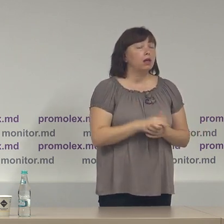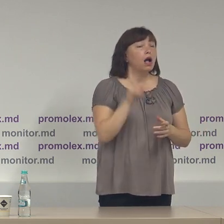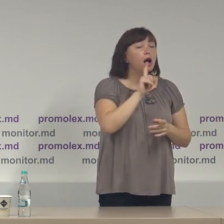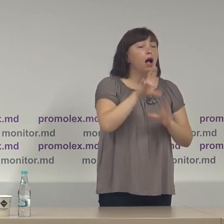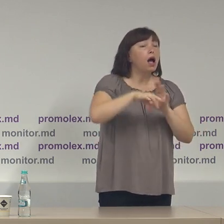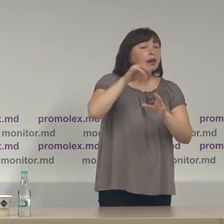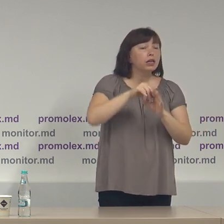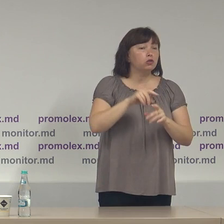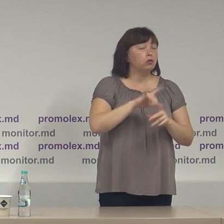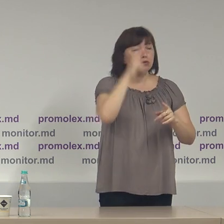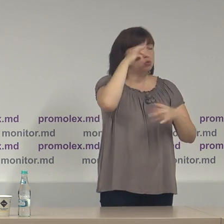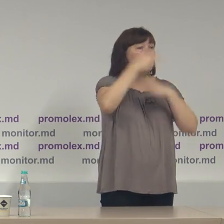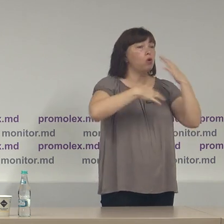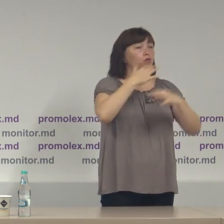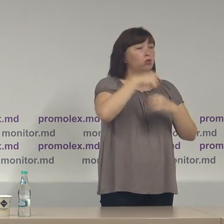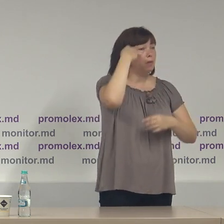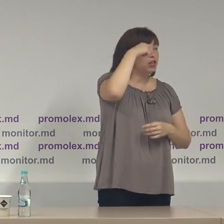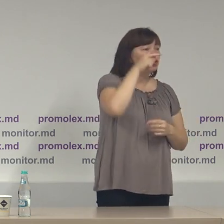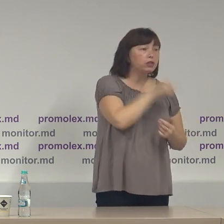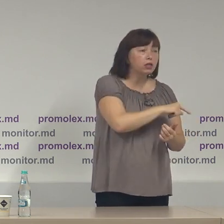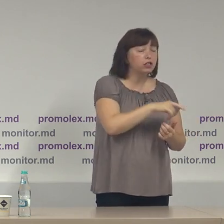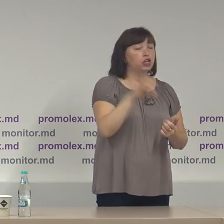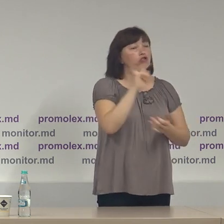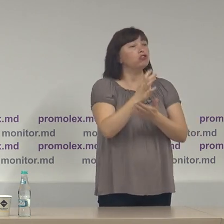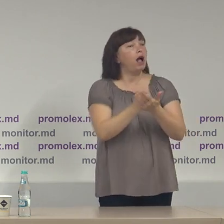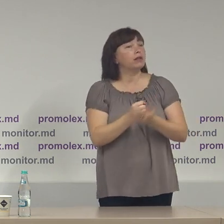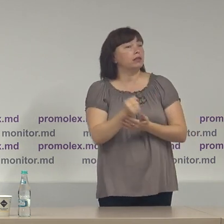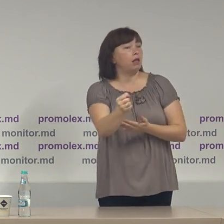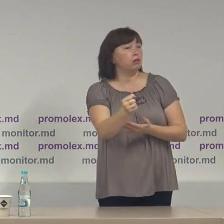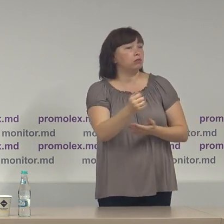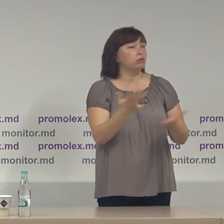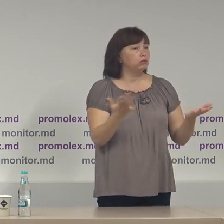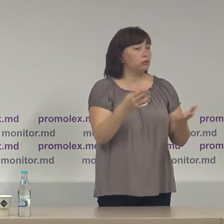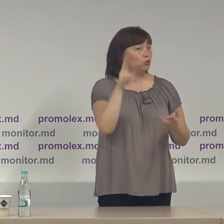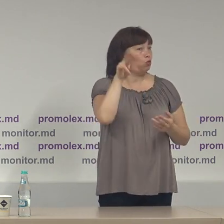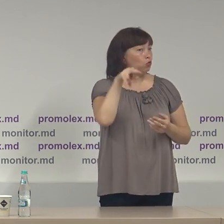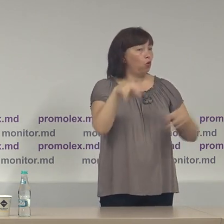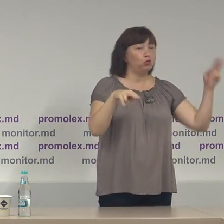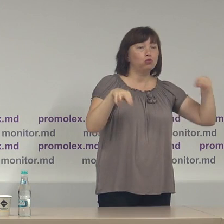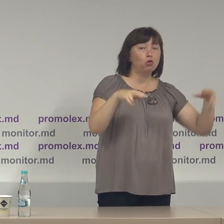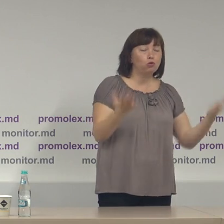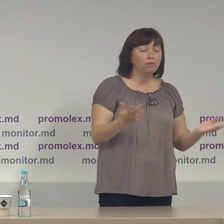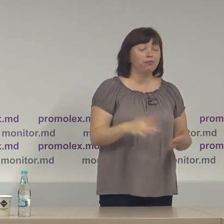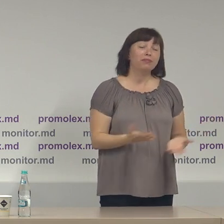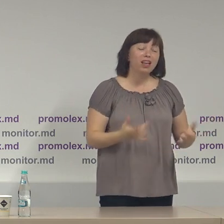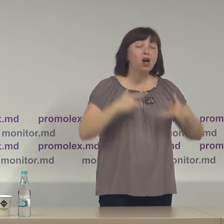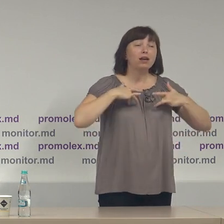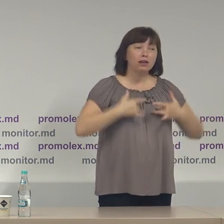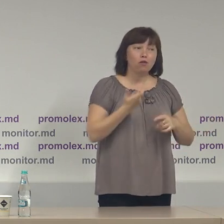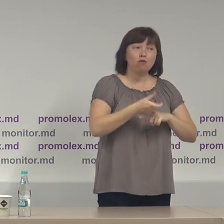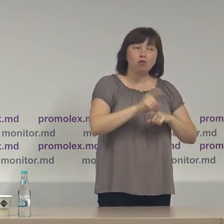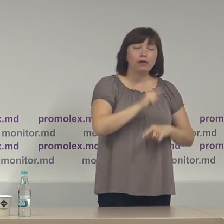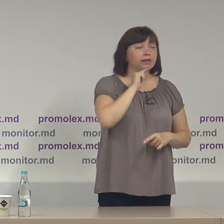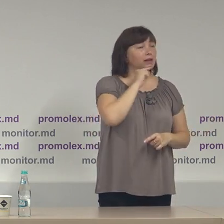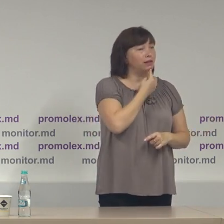alegătorii să nu confunde președintele cu candidatul cu regret este foarte greu să